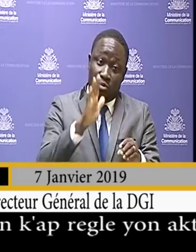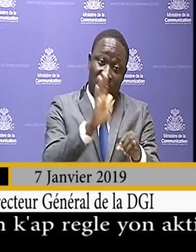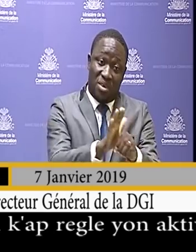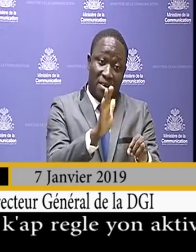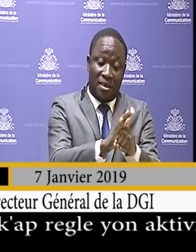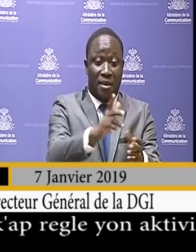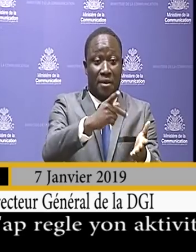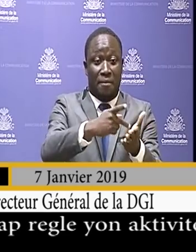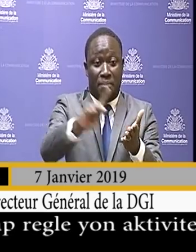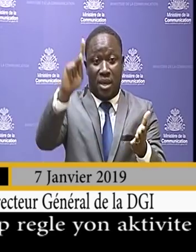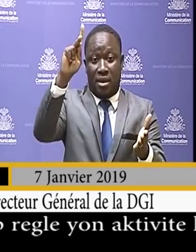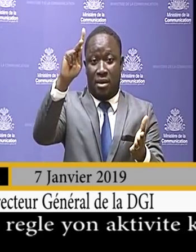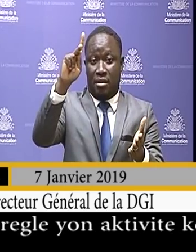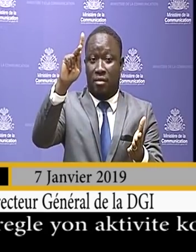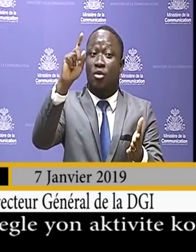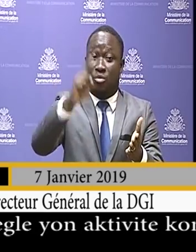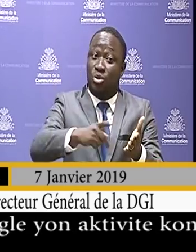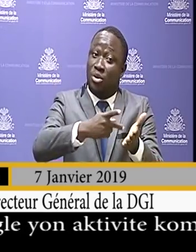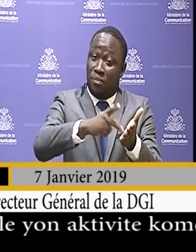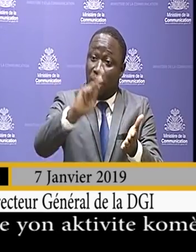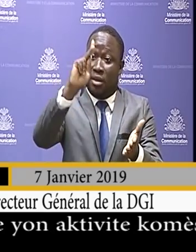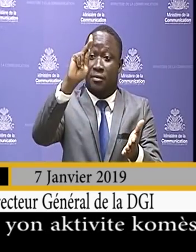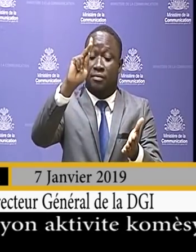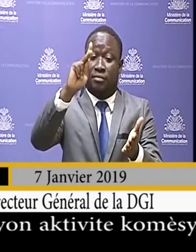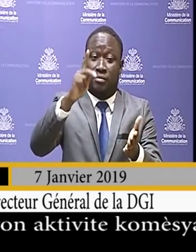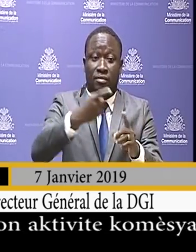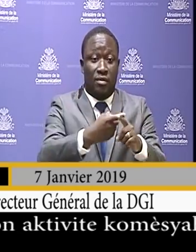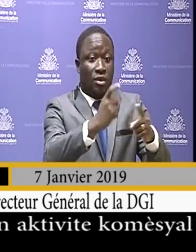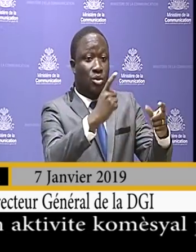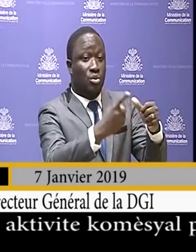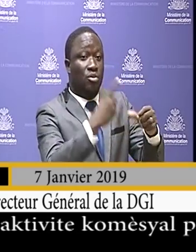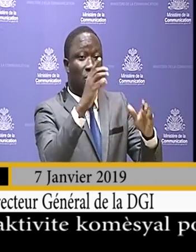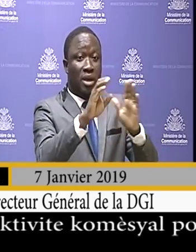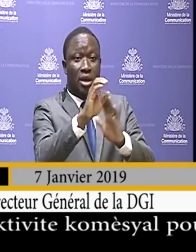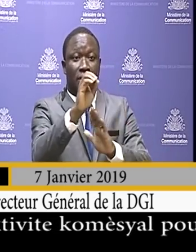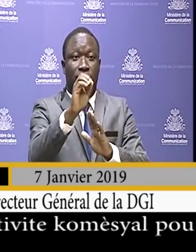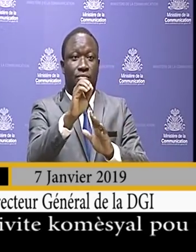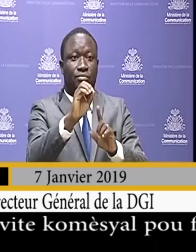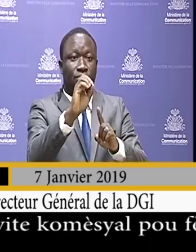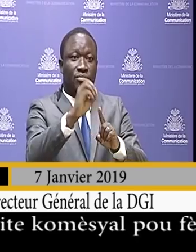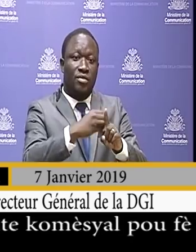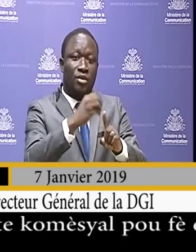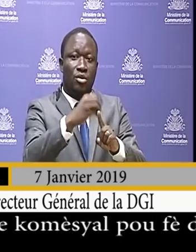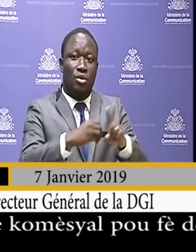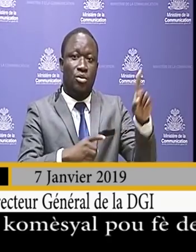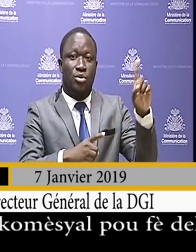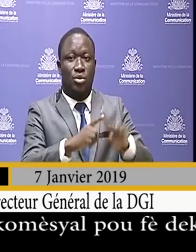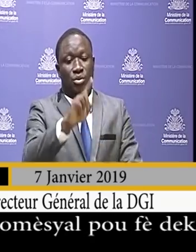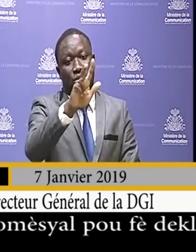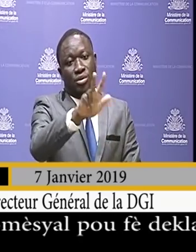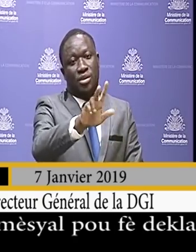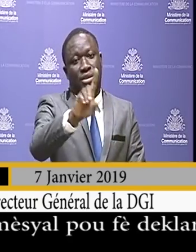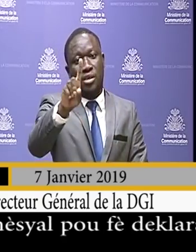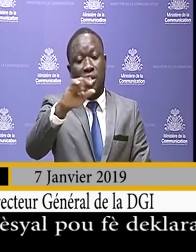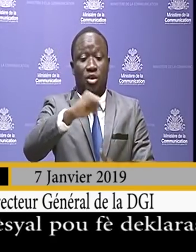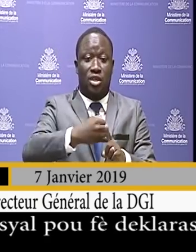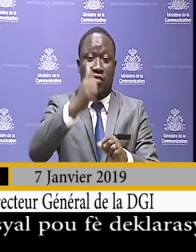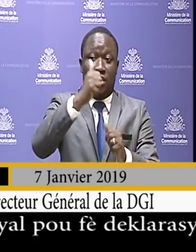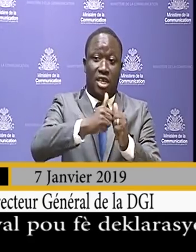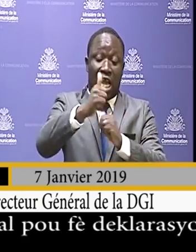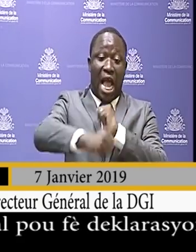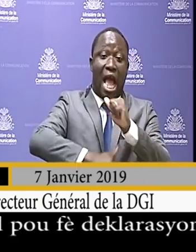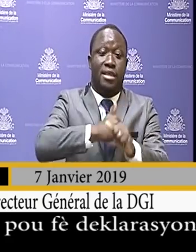ou bien est due et payable du 1er octobre au 31 janvier de chaque année.